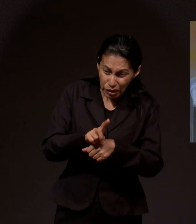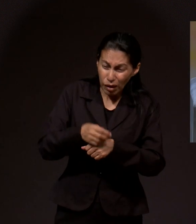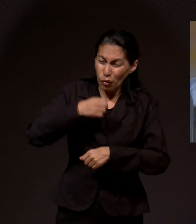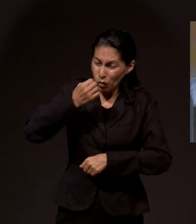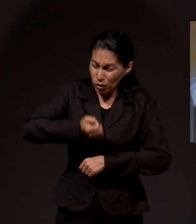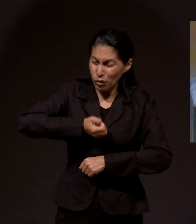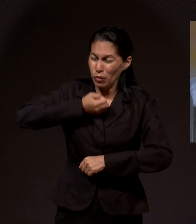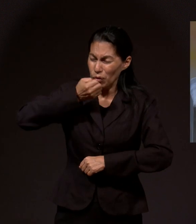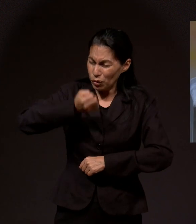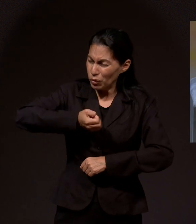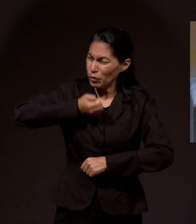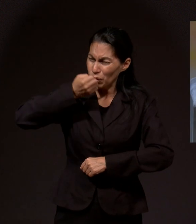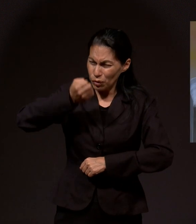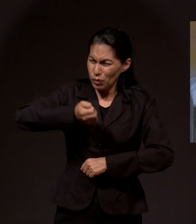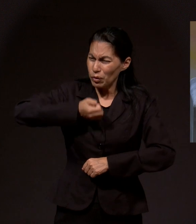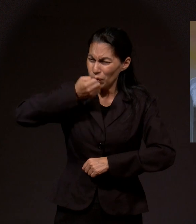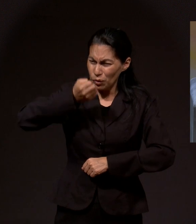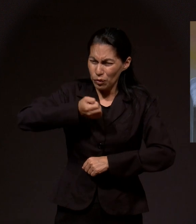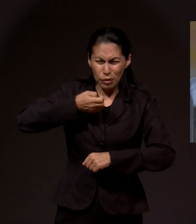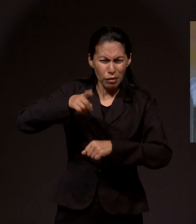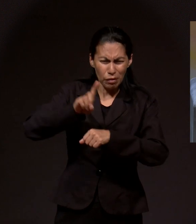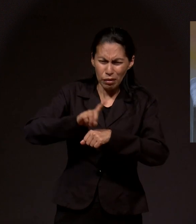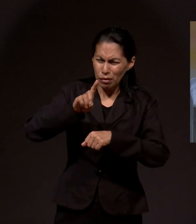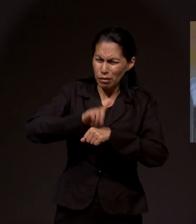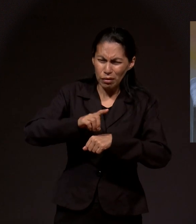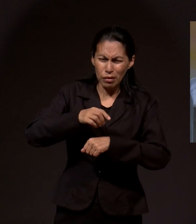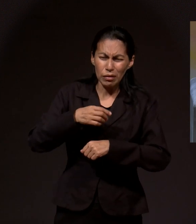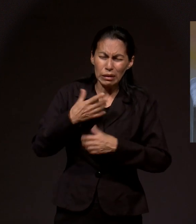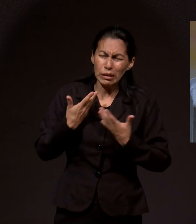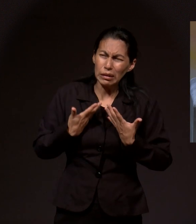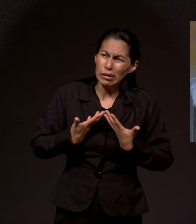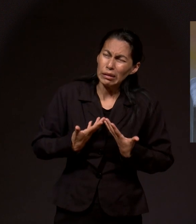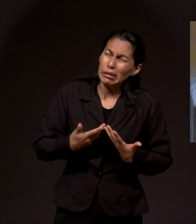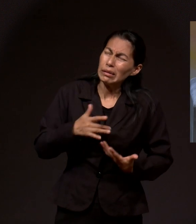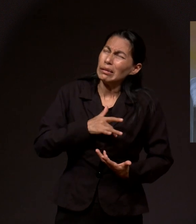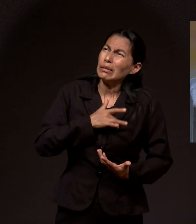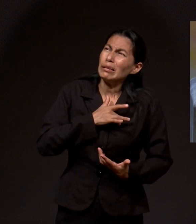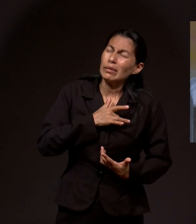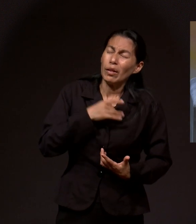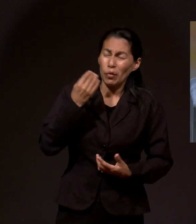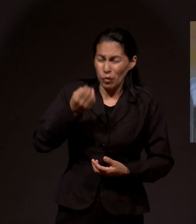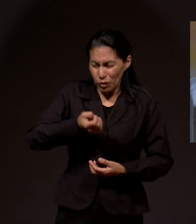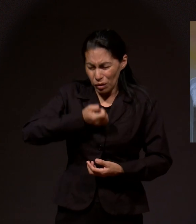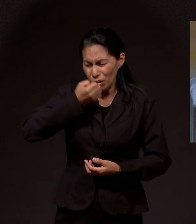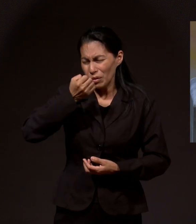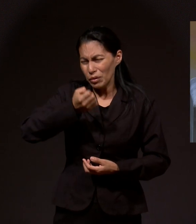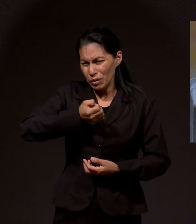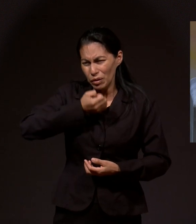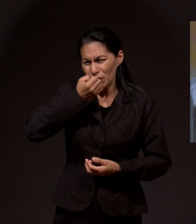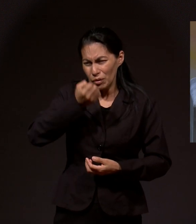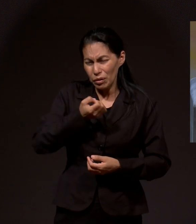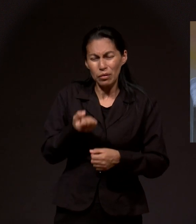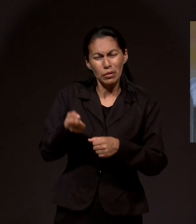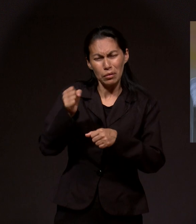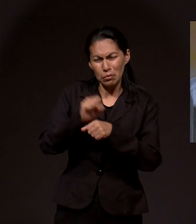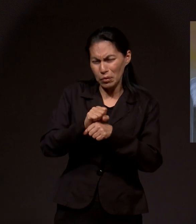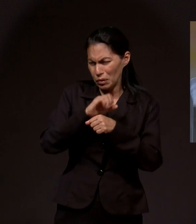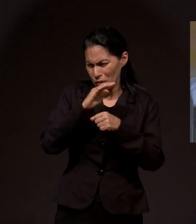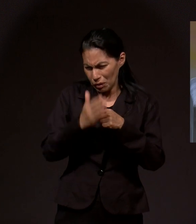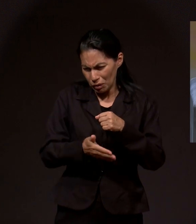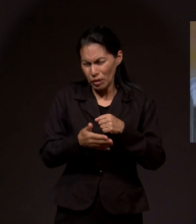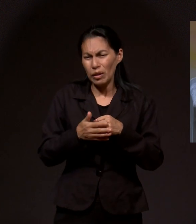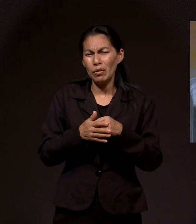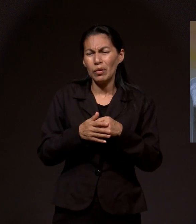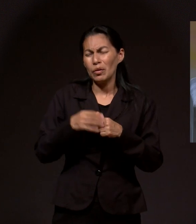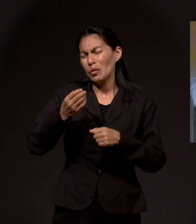a orar, y cada vez que me sentía así, oraba, oraba, y así fue pasando la